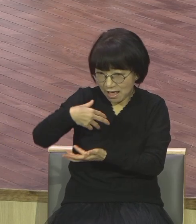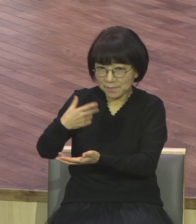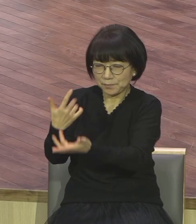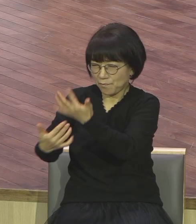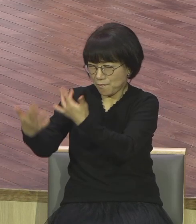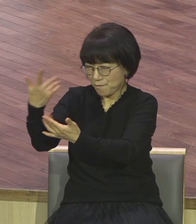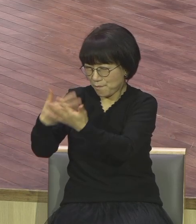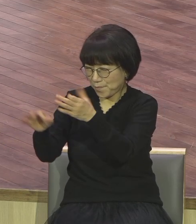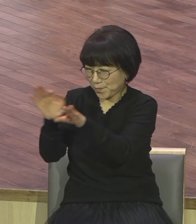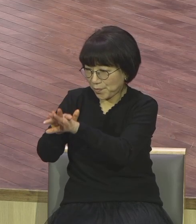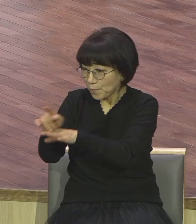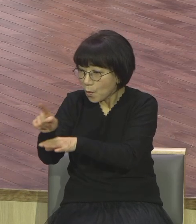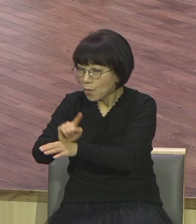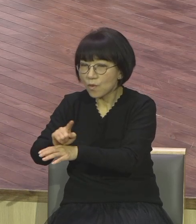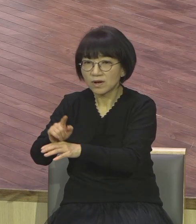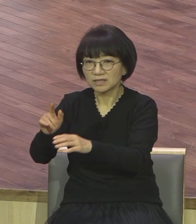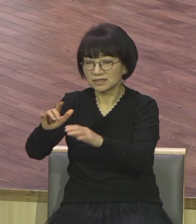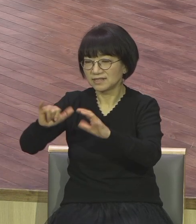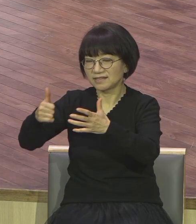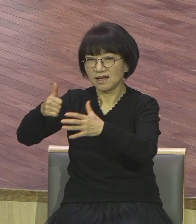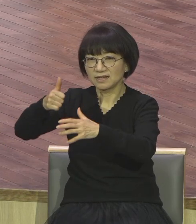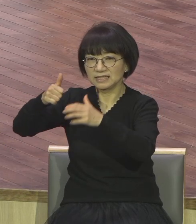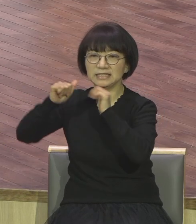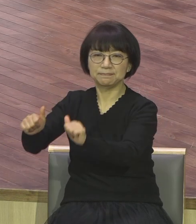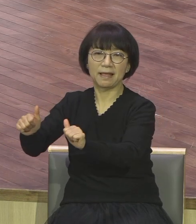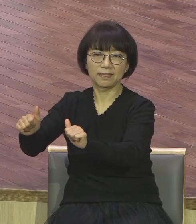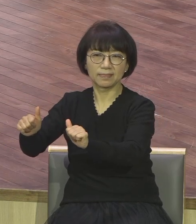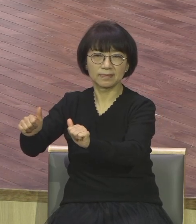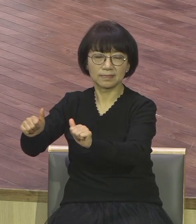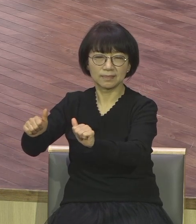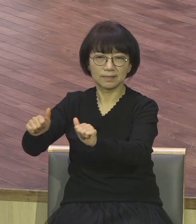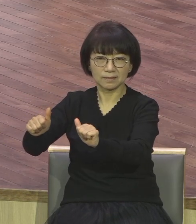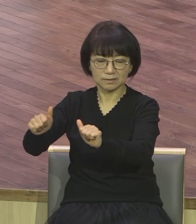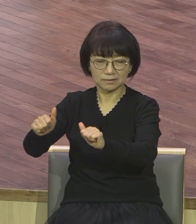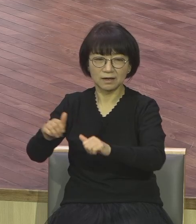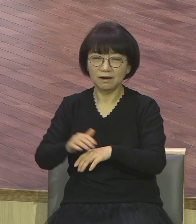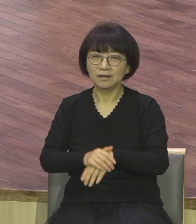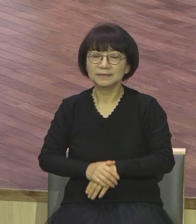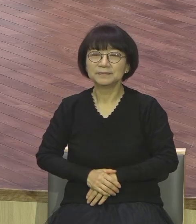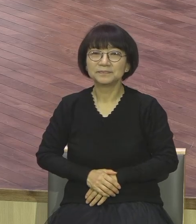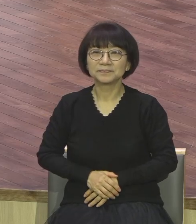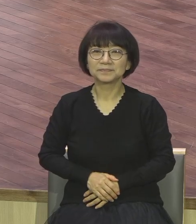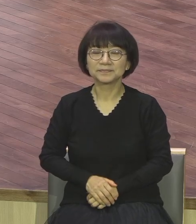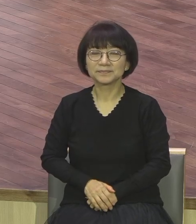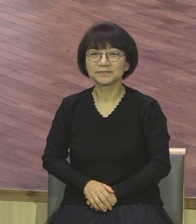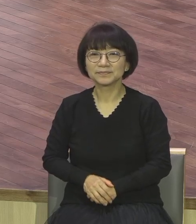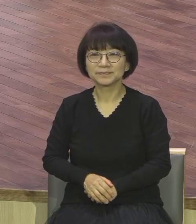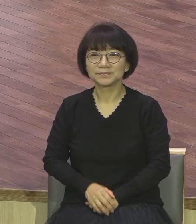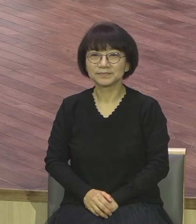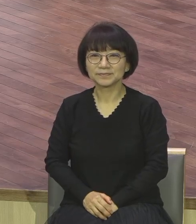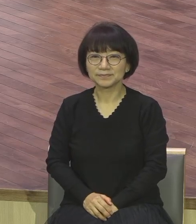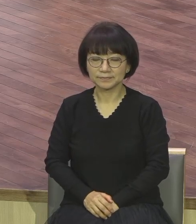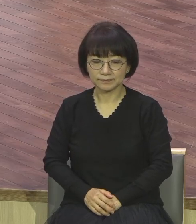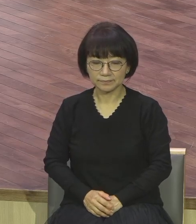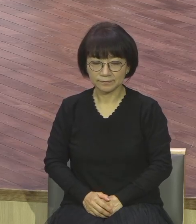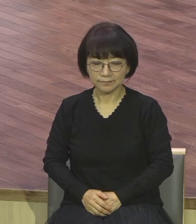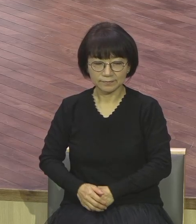심판이다 라고 하는 말씀이에요 중요한 것은 이렇게 결론나 있는 과정